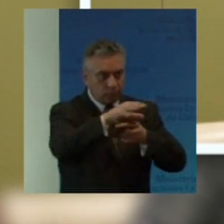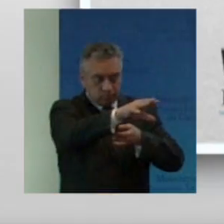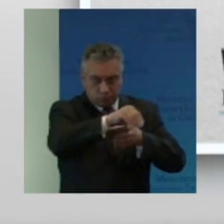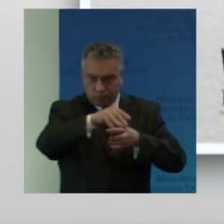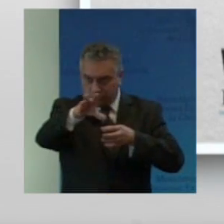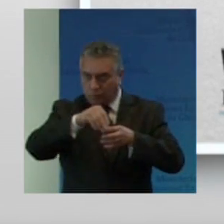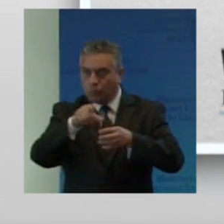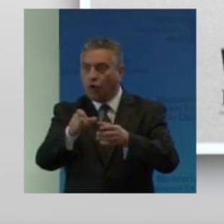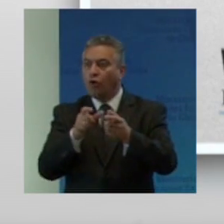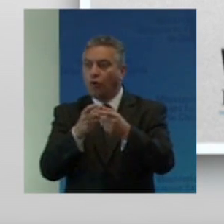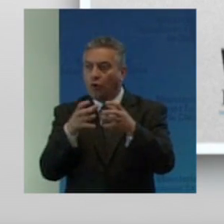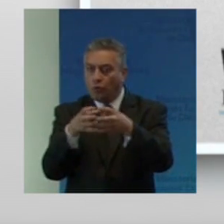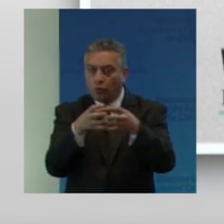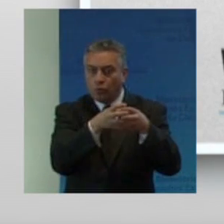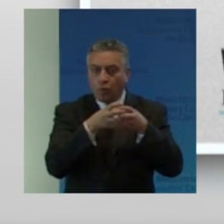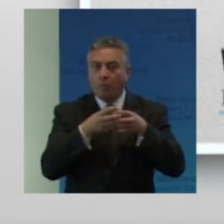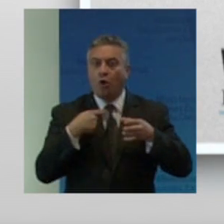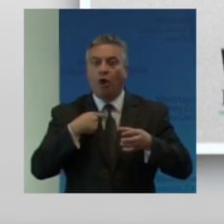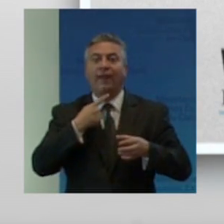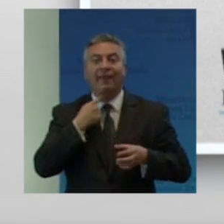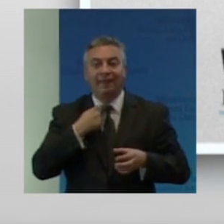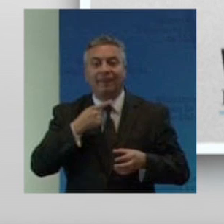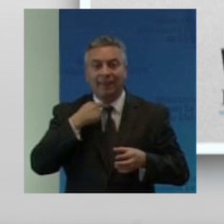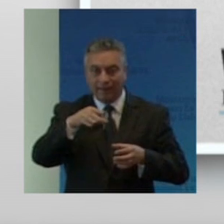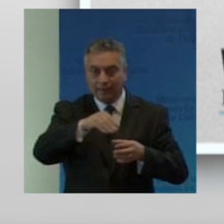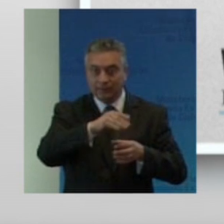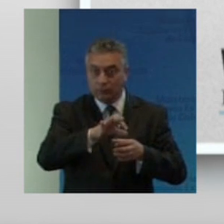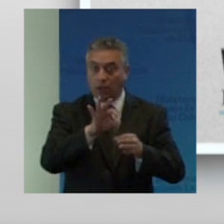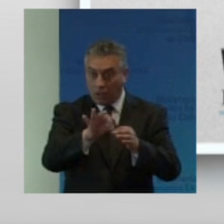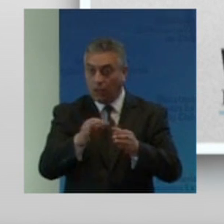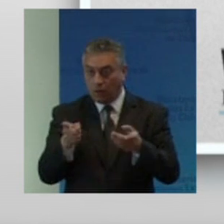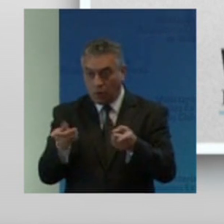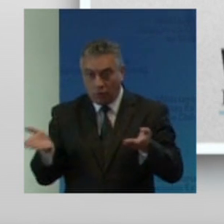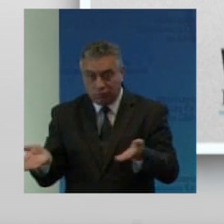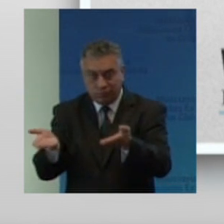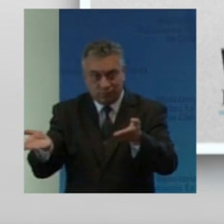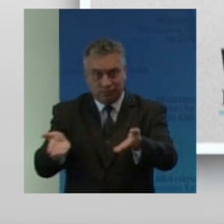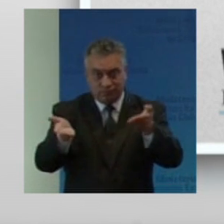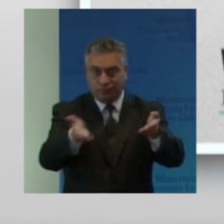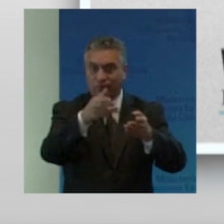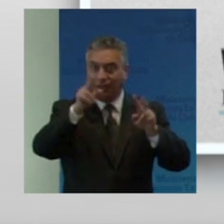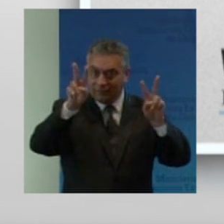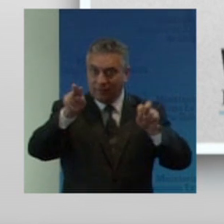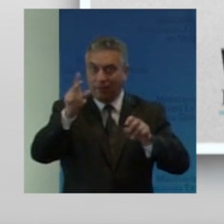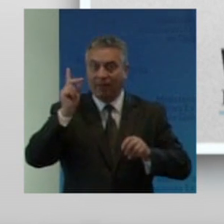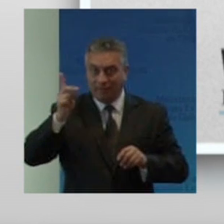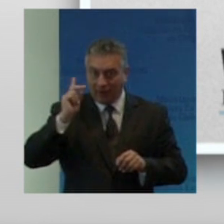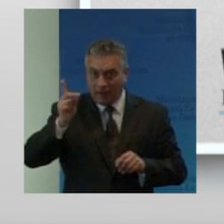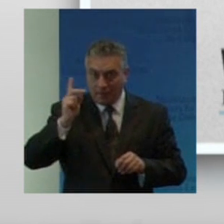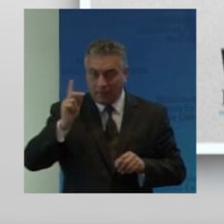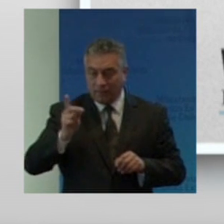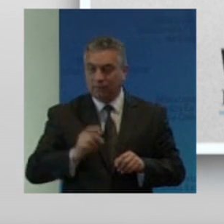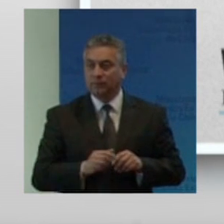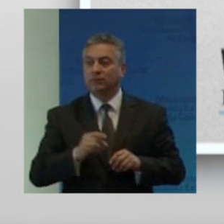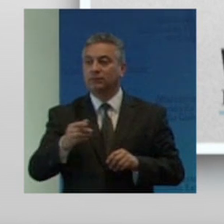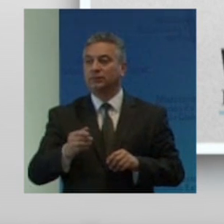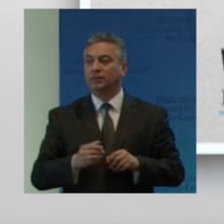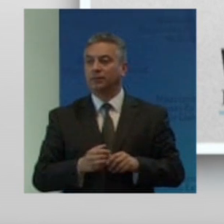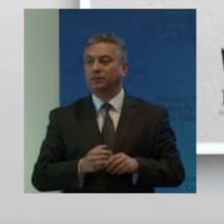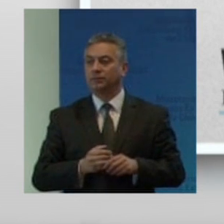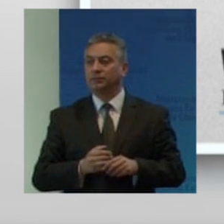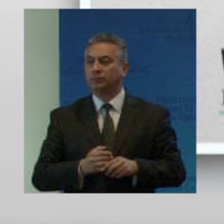interés y para promover resultados de discapacidad incluidos en Habitat 3